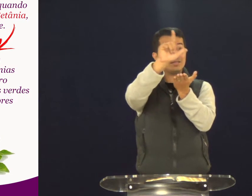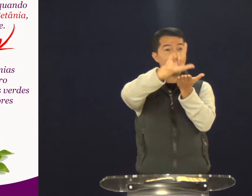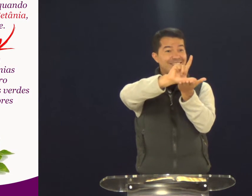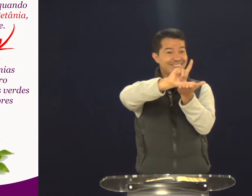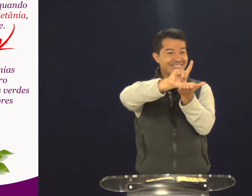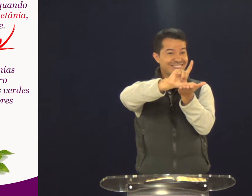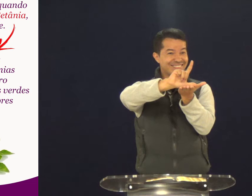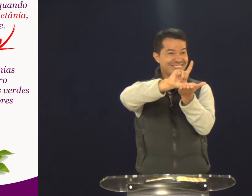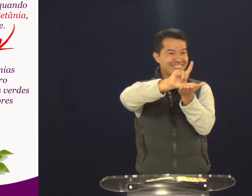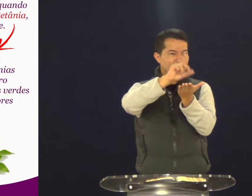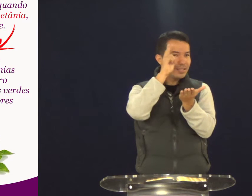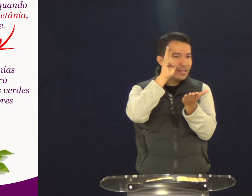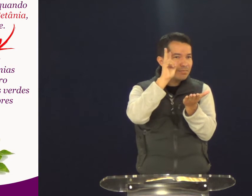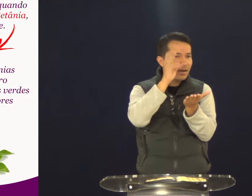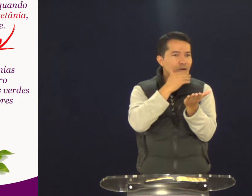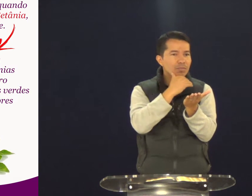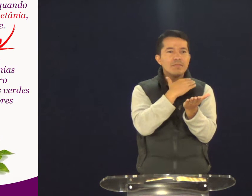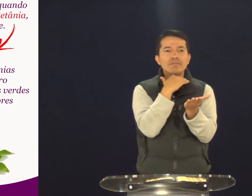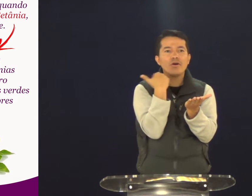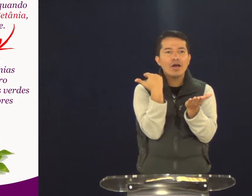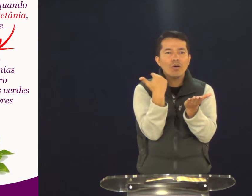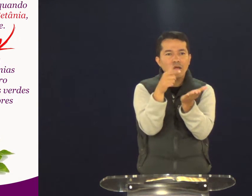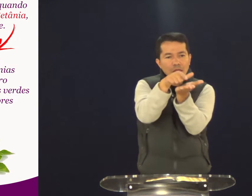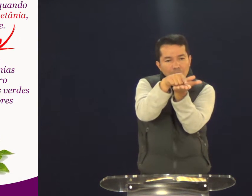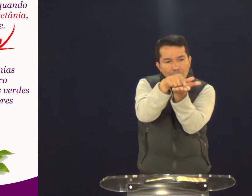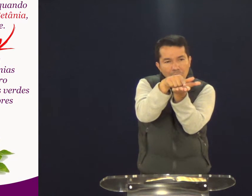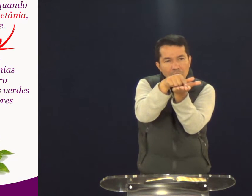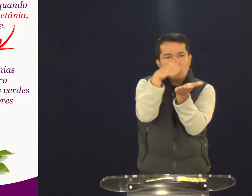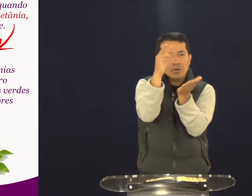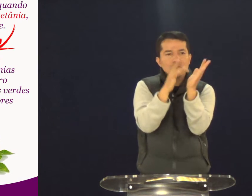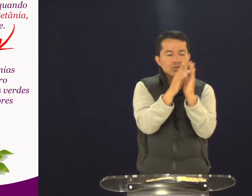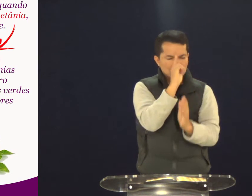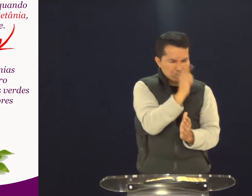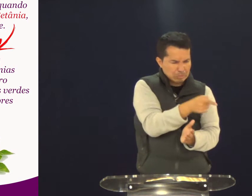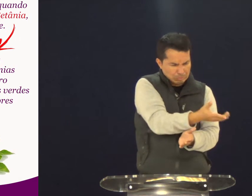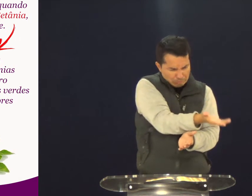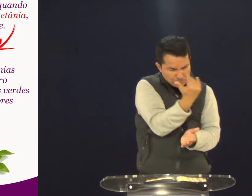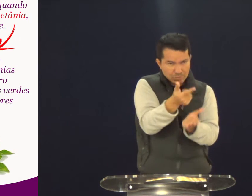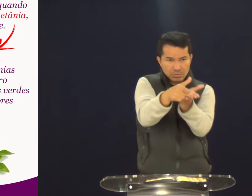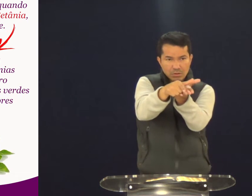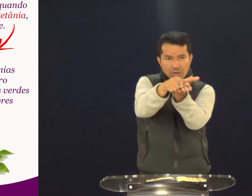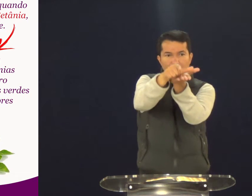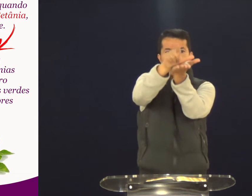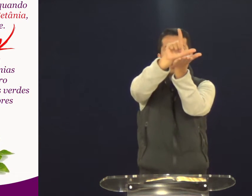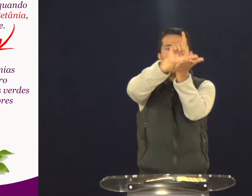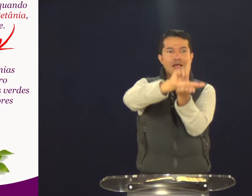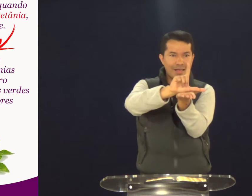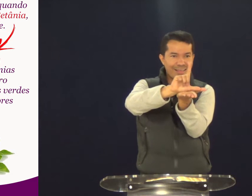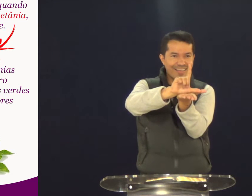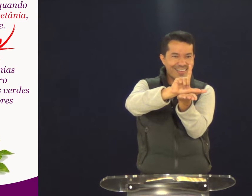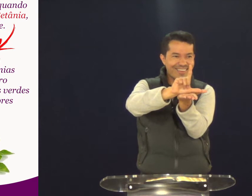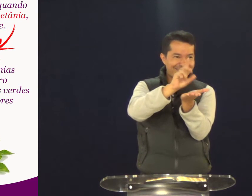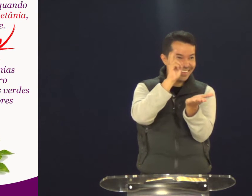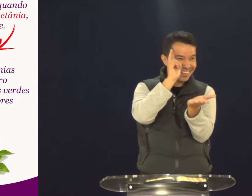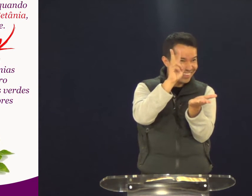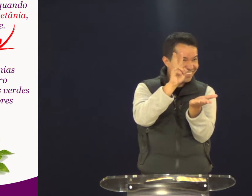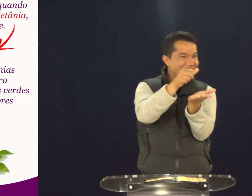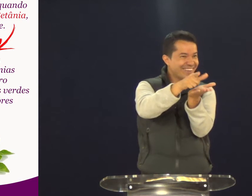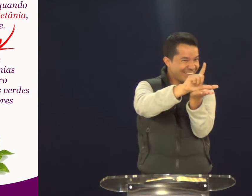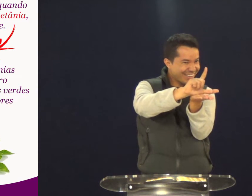Casa de Lázaro. Lembra? Este homem estava morto. Jesus dá uma ordem e ele ressuscita.